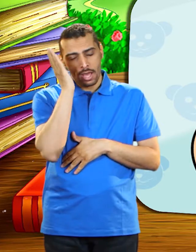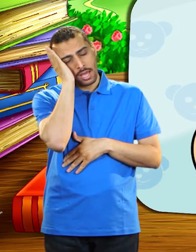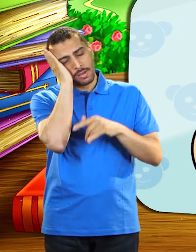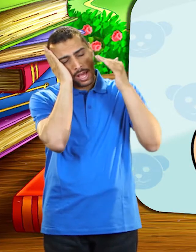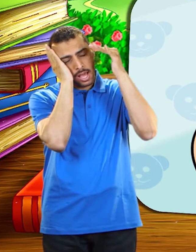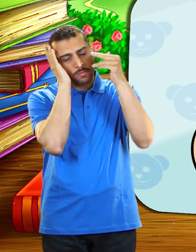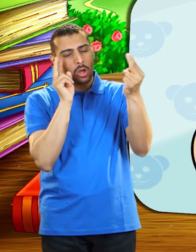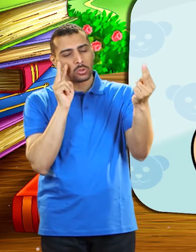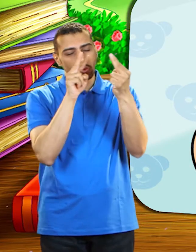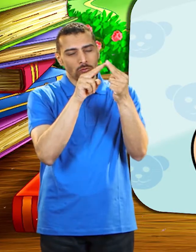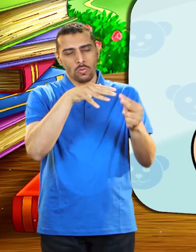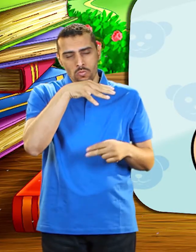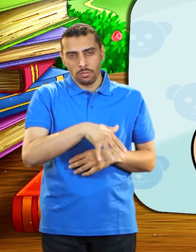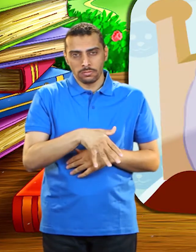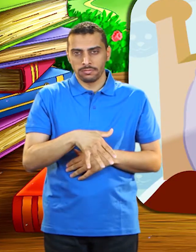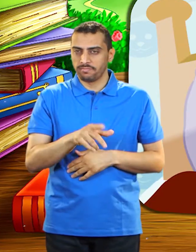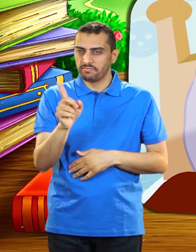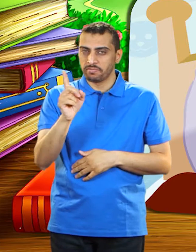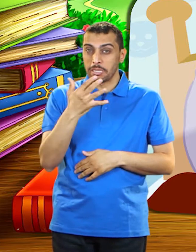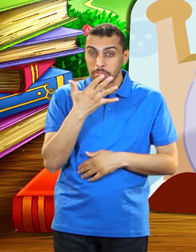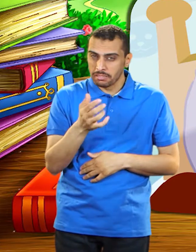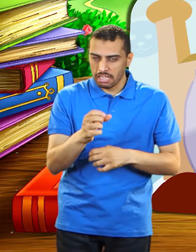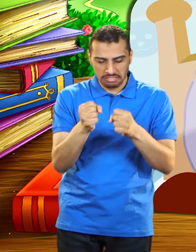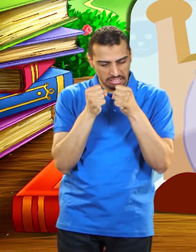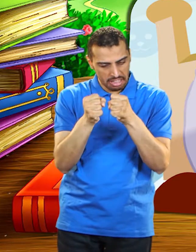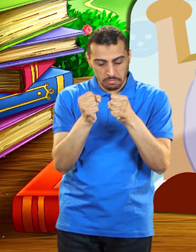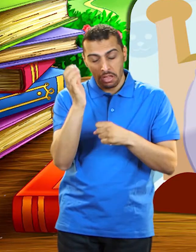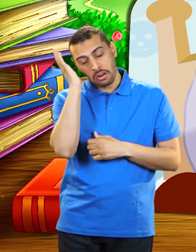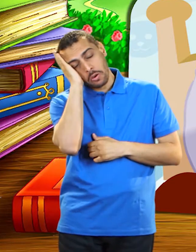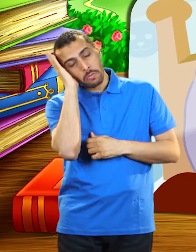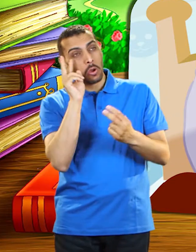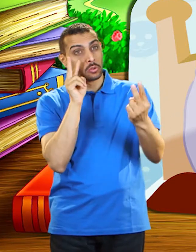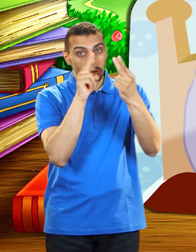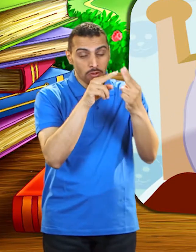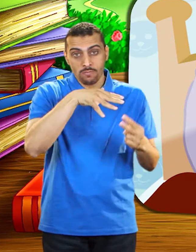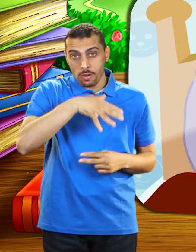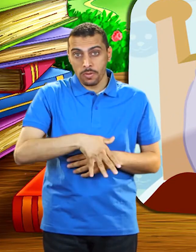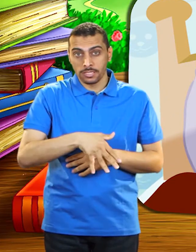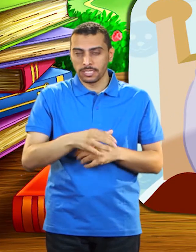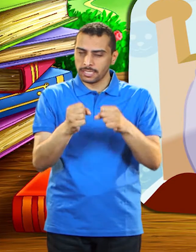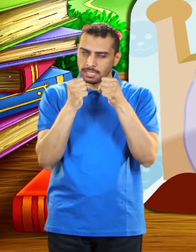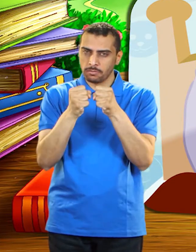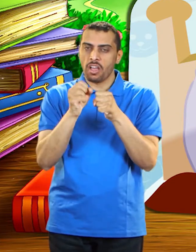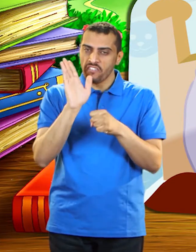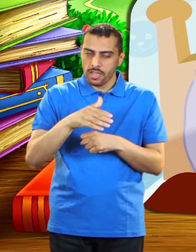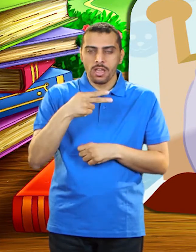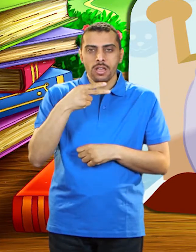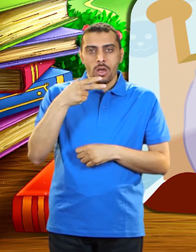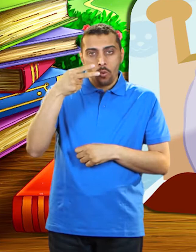وسلم في المنام؟ ليس سهلا أن يرى أحد رسول الله في منامه ولكن هناك أوصاف